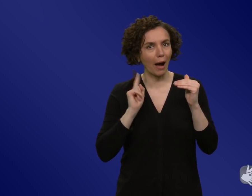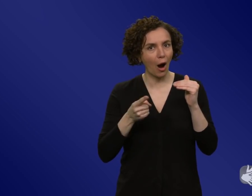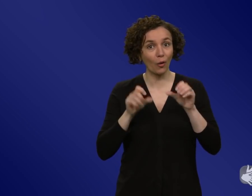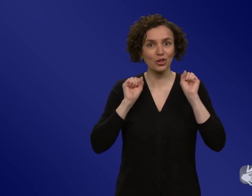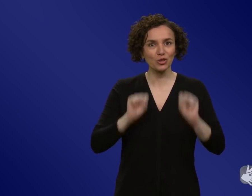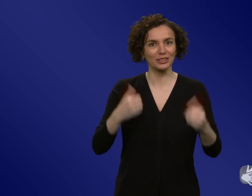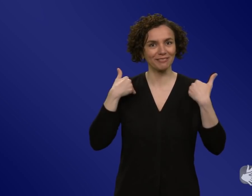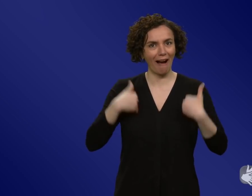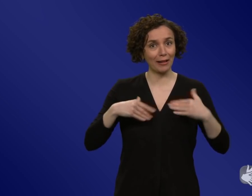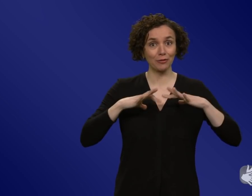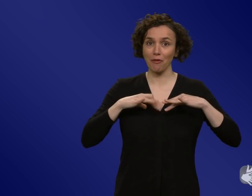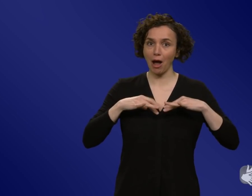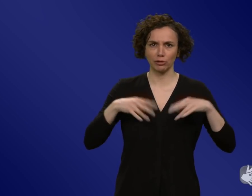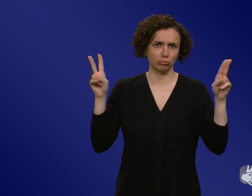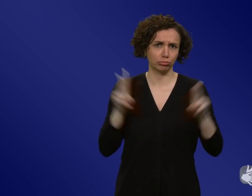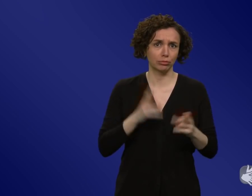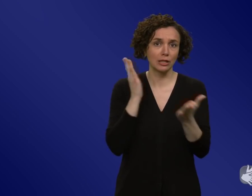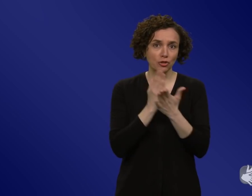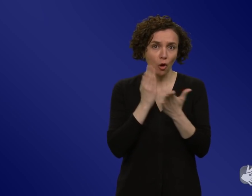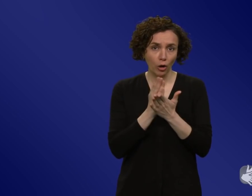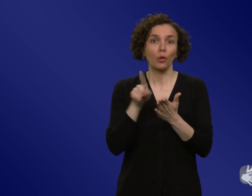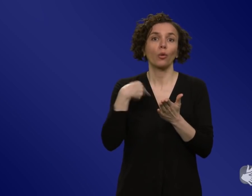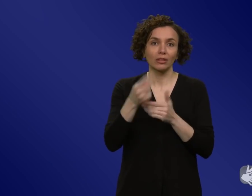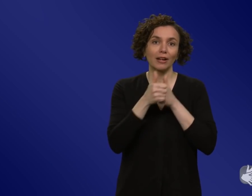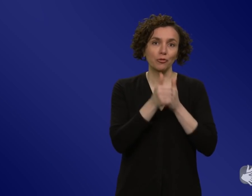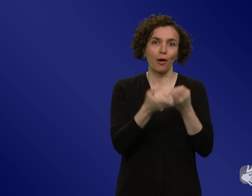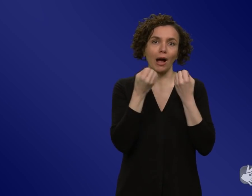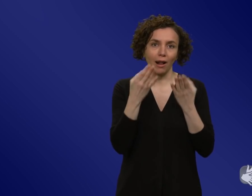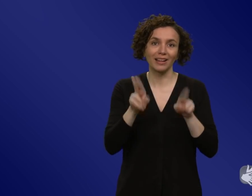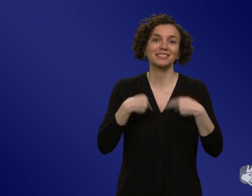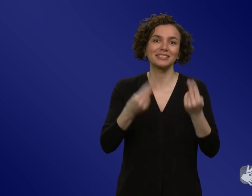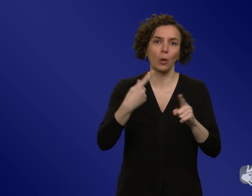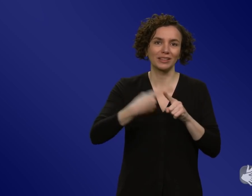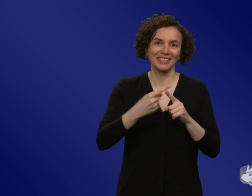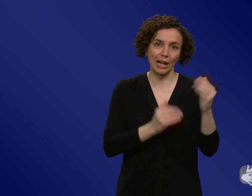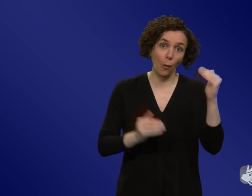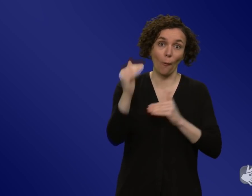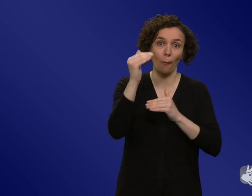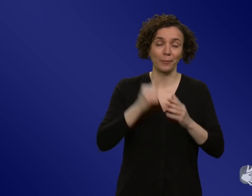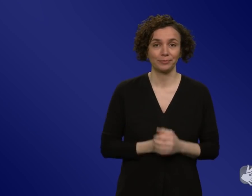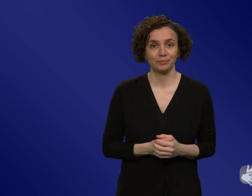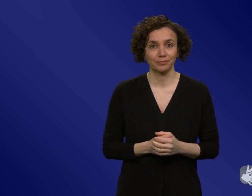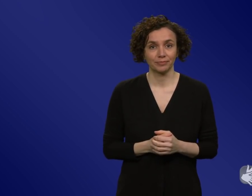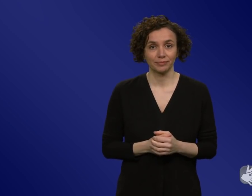dann eben wiederum auch zu solchen hohen Fallzahlen geführt hat. Jetzt steht ja aber der politische Kurs so ein bisschen Richtung Freiwilligkeit, zum Beispiel beim